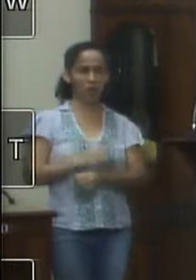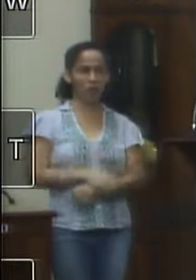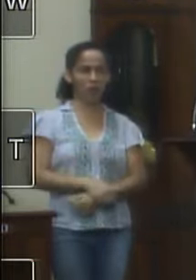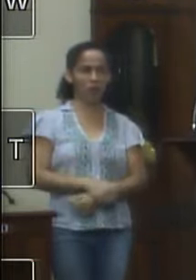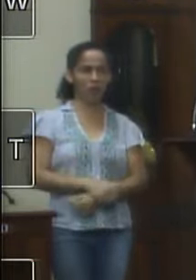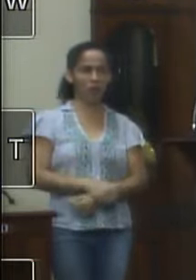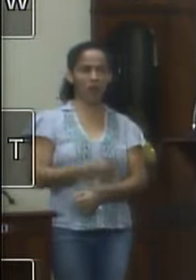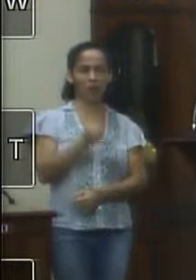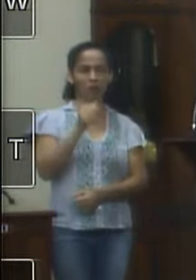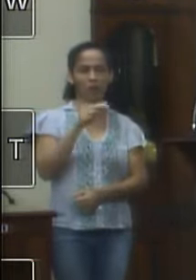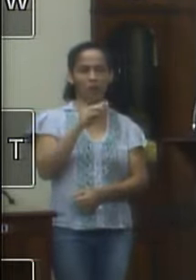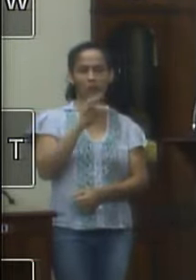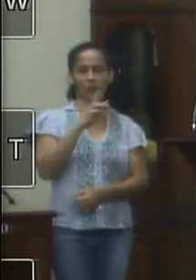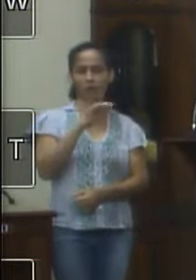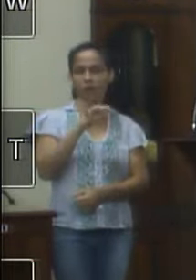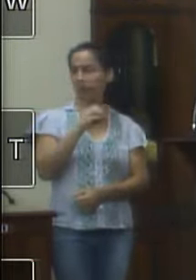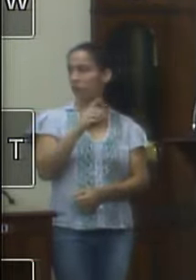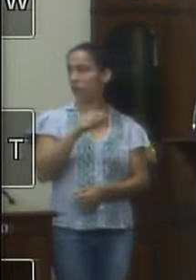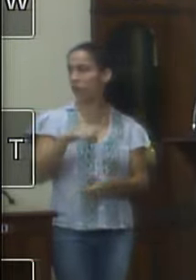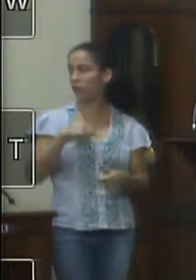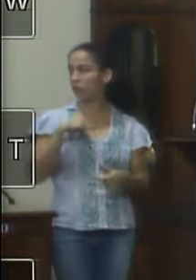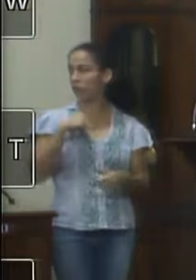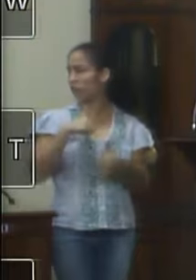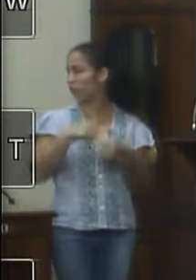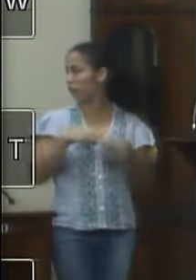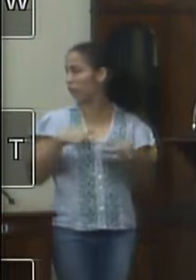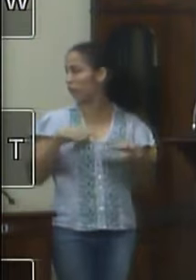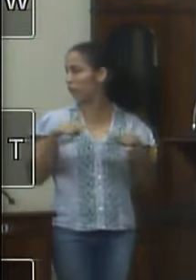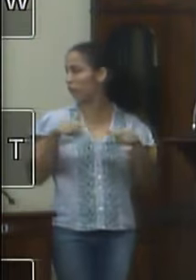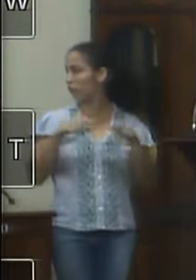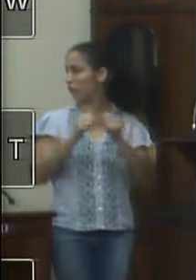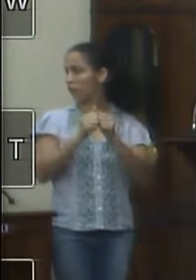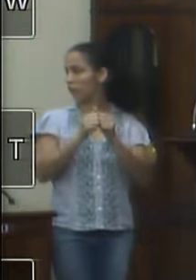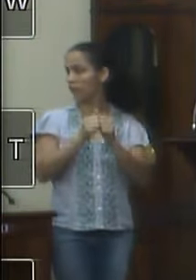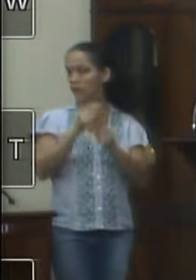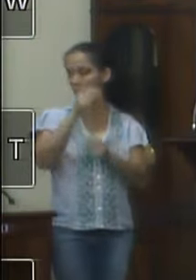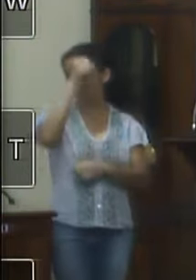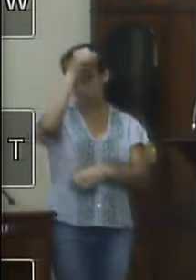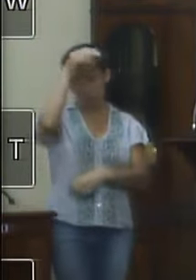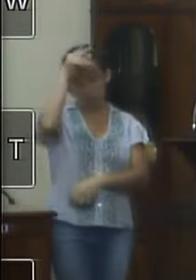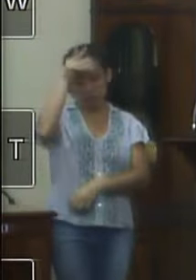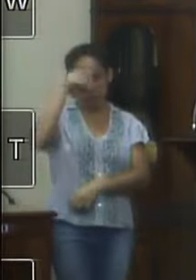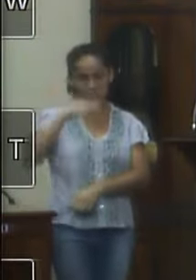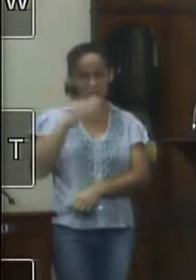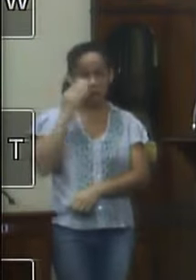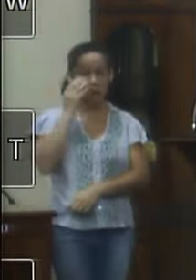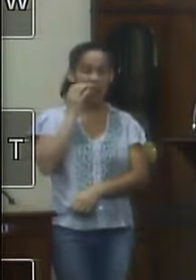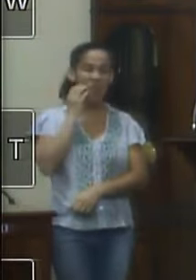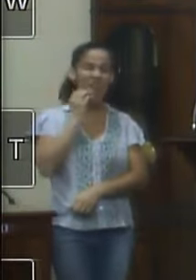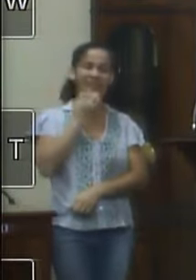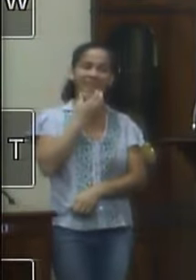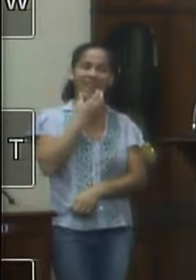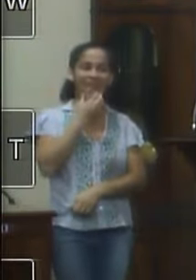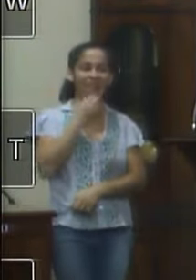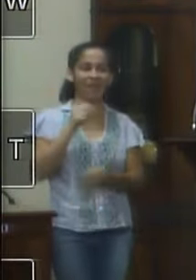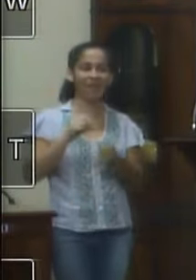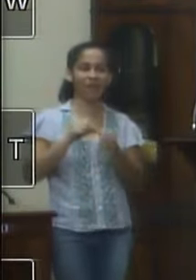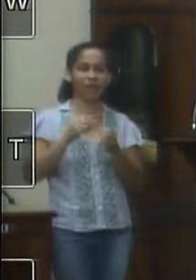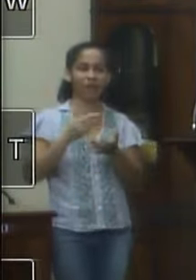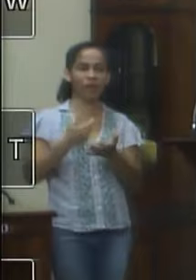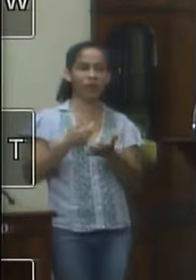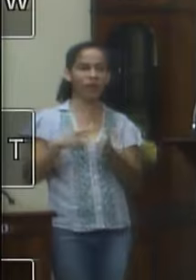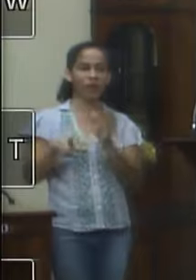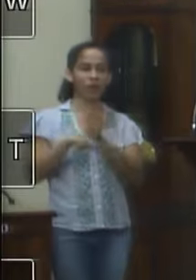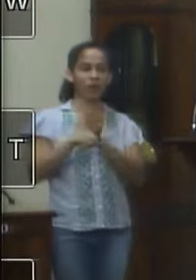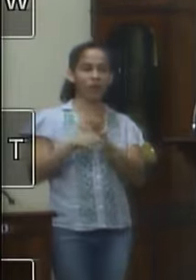autoridades que estamos trabalhando junto com o prefeito municipal cumprindo as leis ajudando